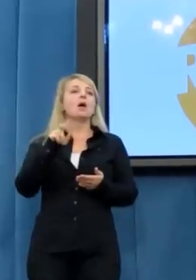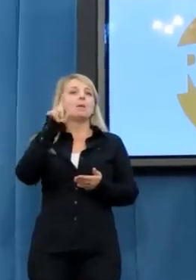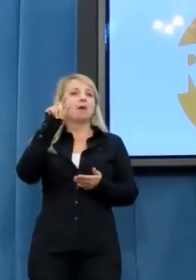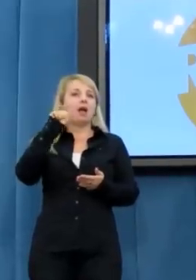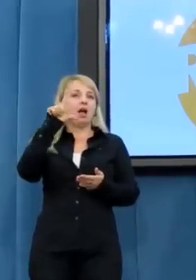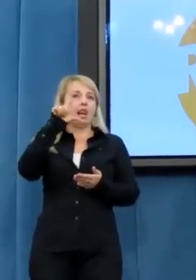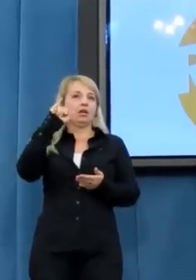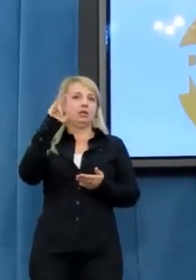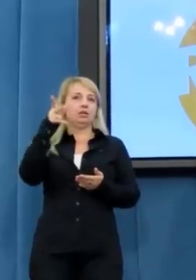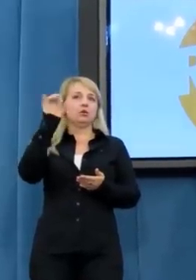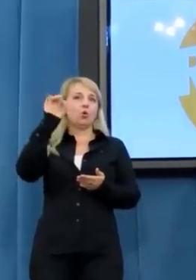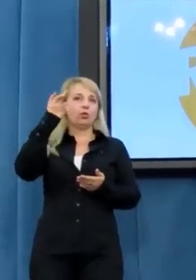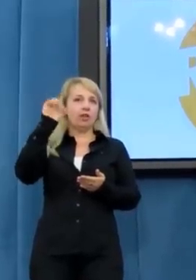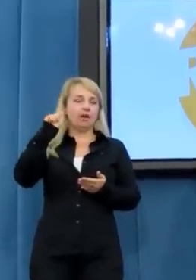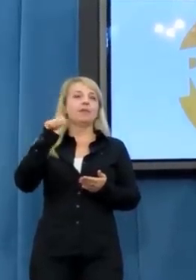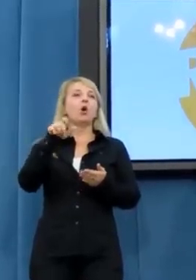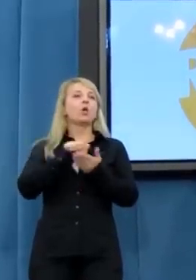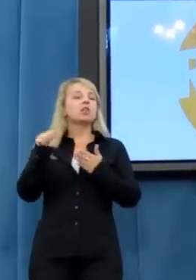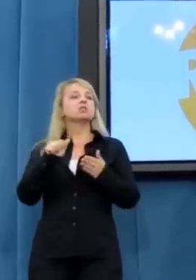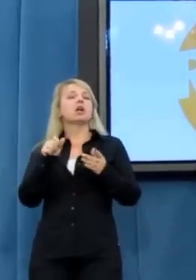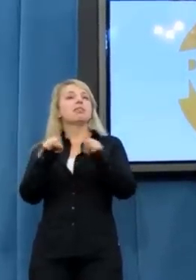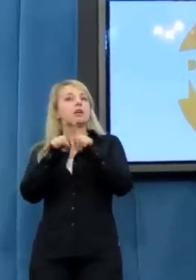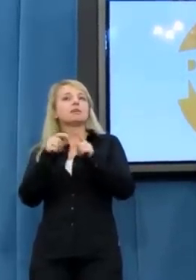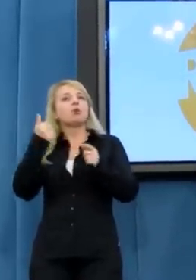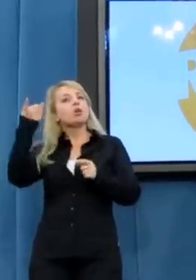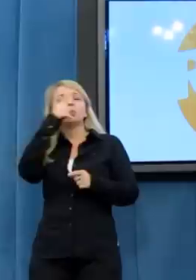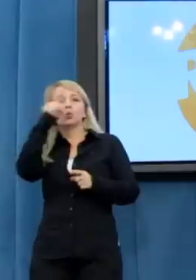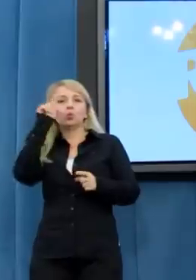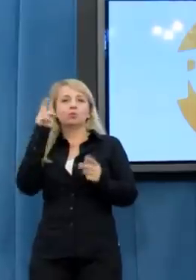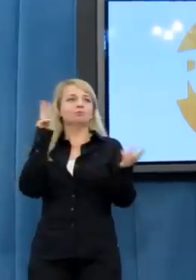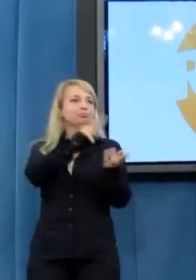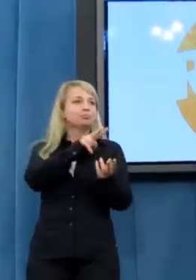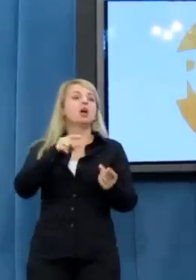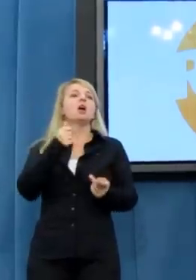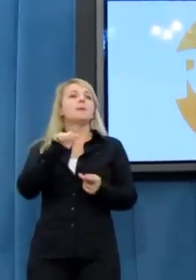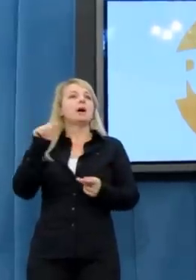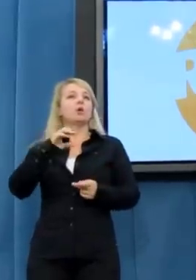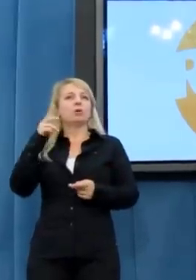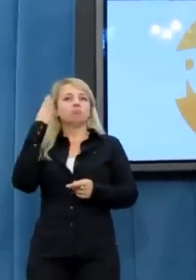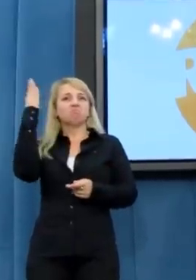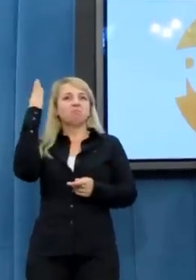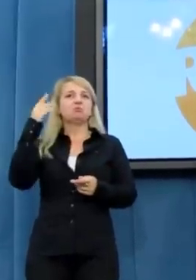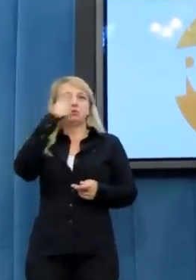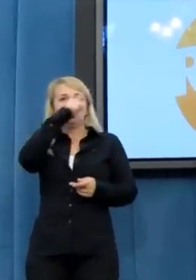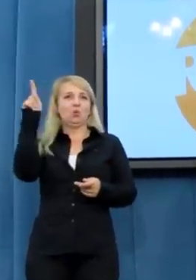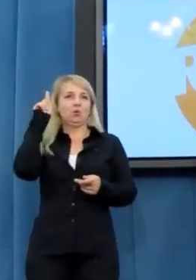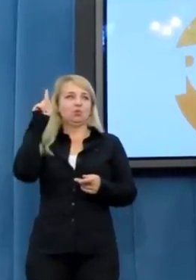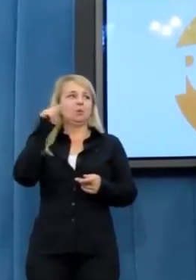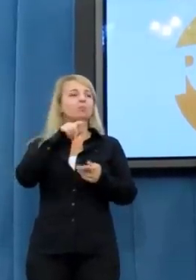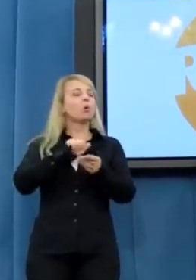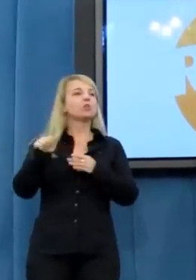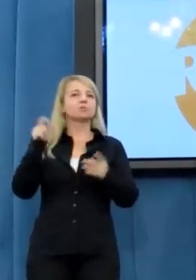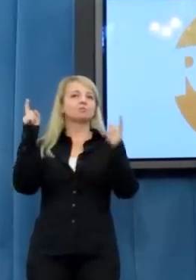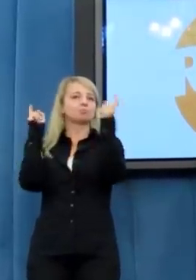kilkadziesiąt osób publicznych, znanych autorytetów. Protest ten dotyczy